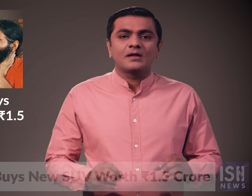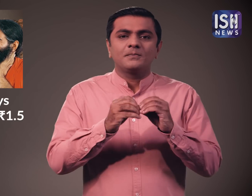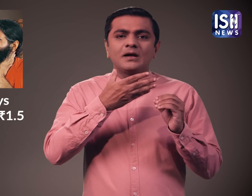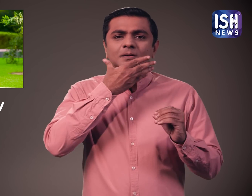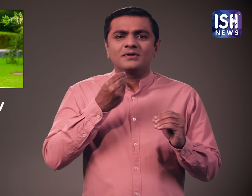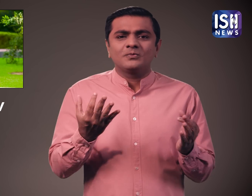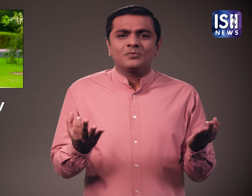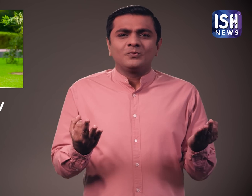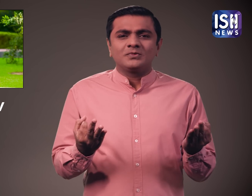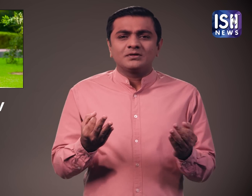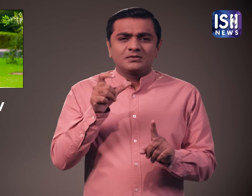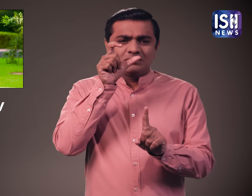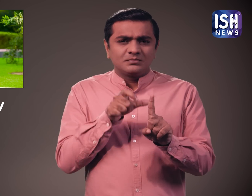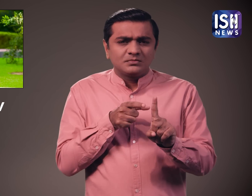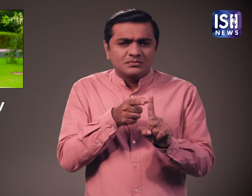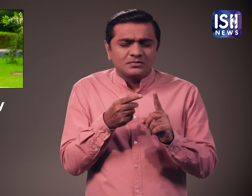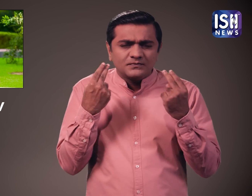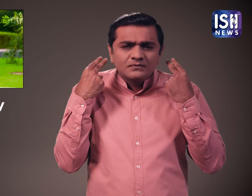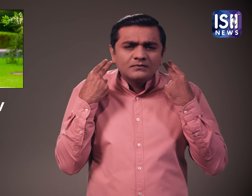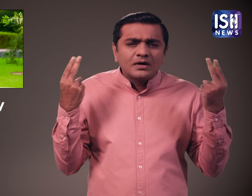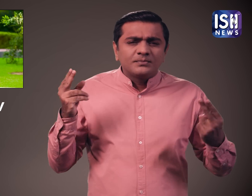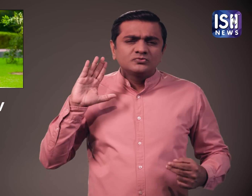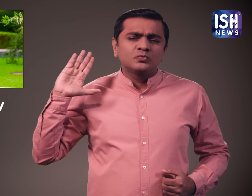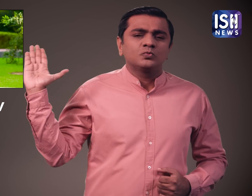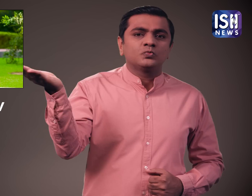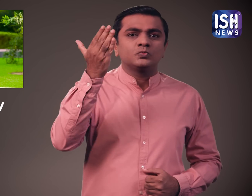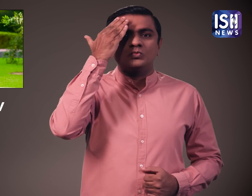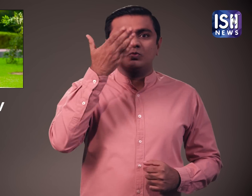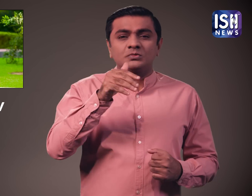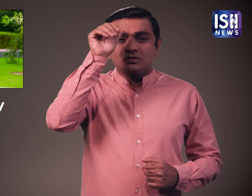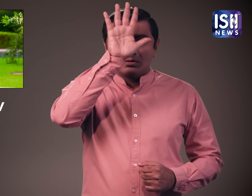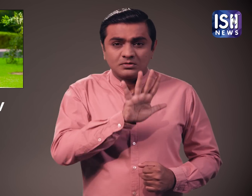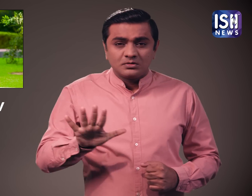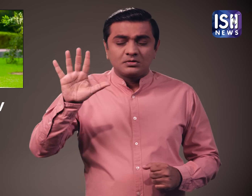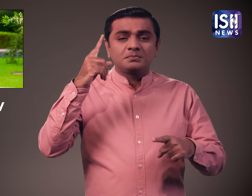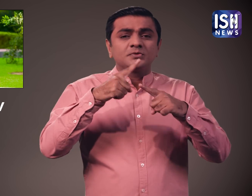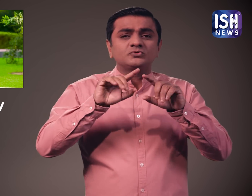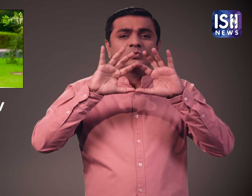बाबा राम देव भारत और दुन्या भर में सबसे प्रसिद्ध भारत्य योग गुरु